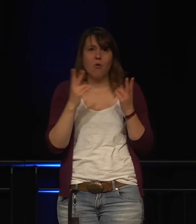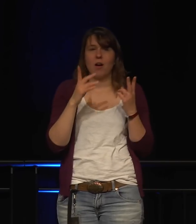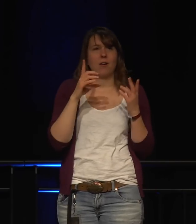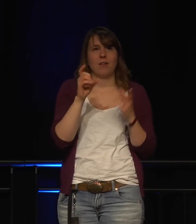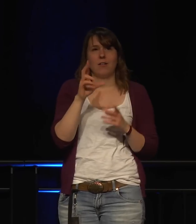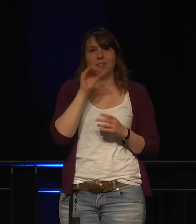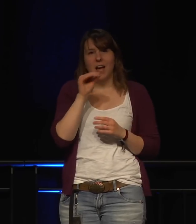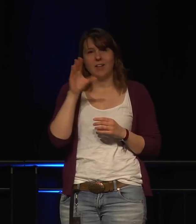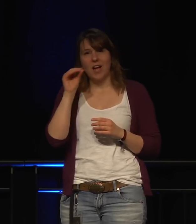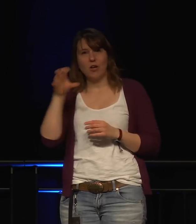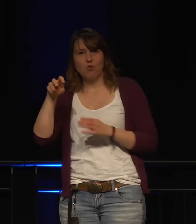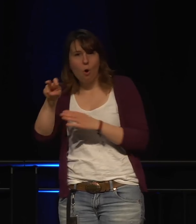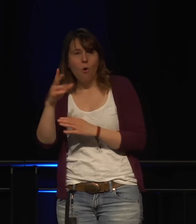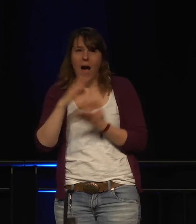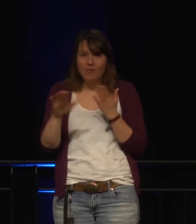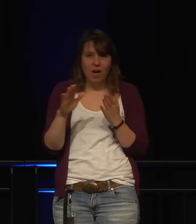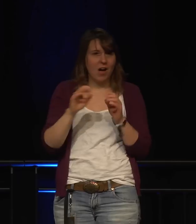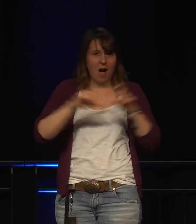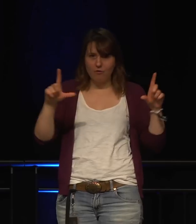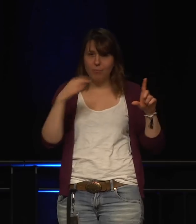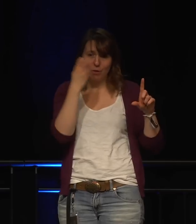Ja, Google oder vielleicht doch DuckDuckGo.